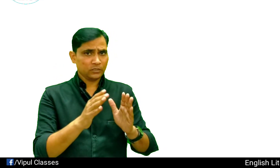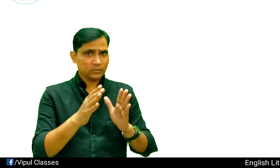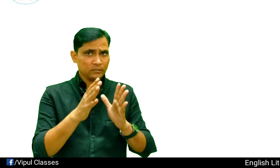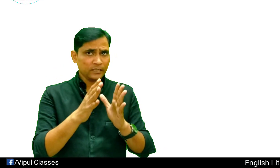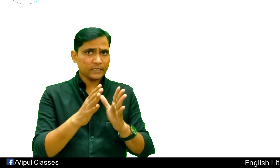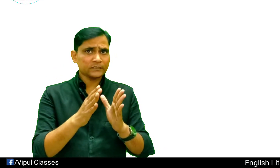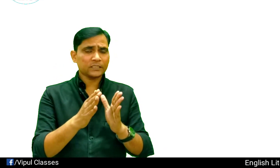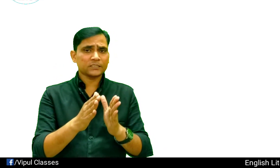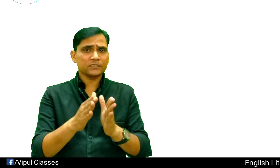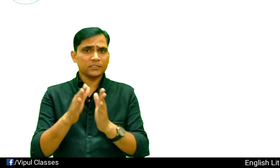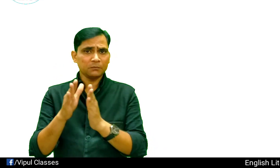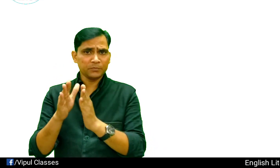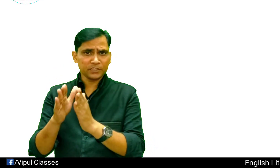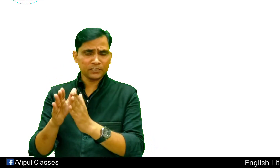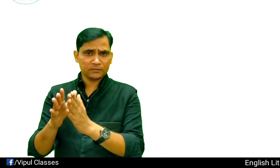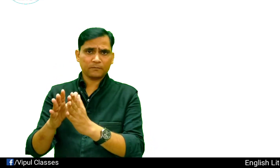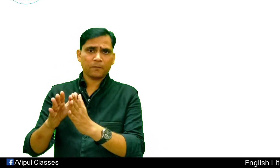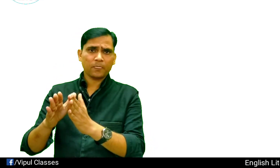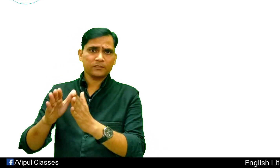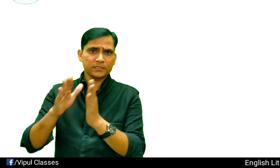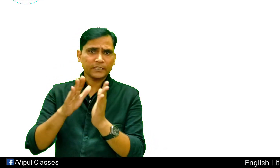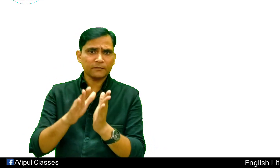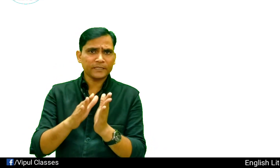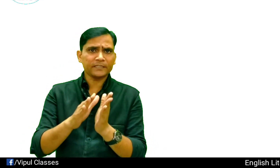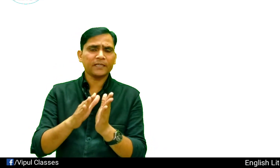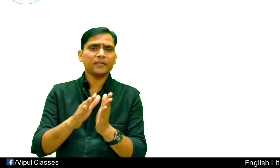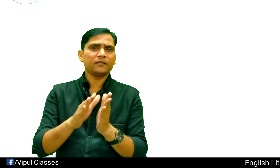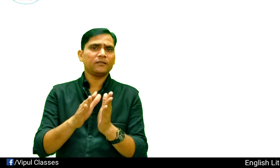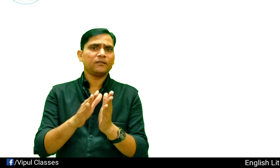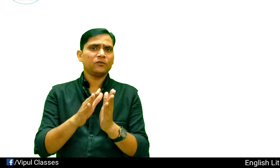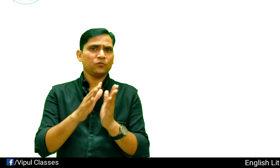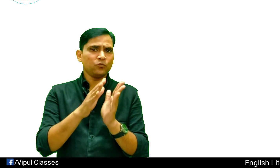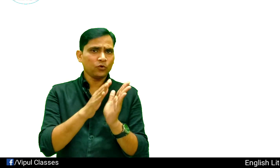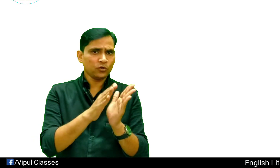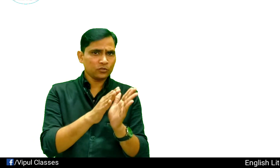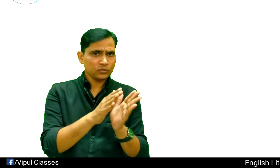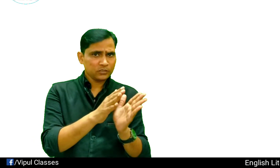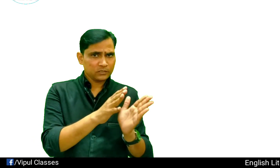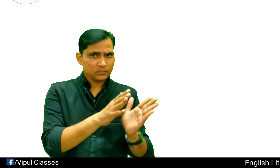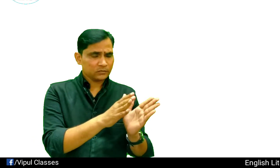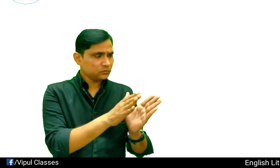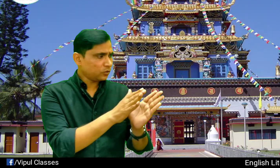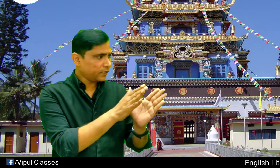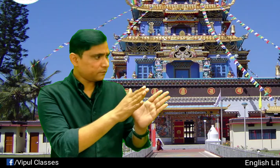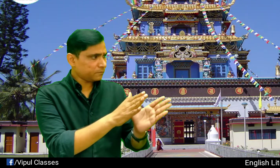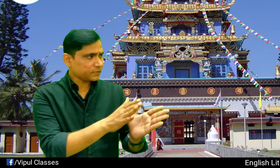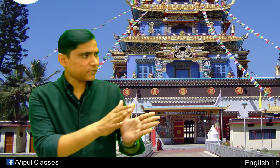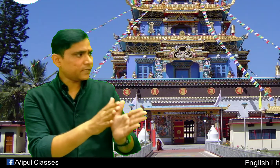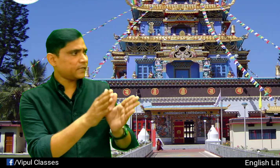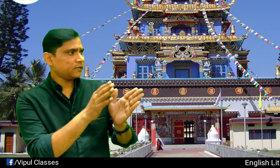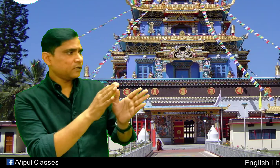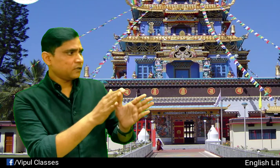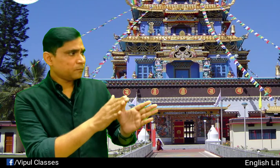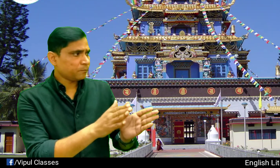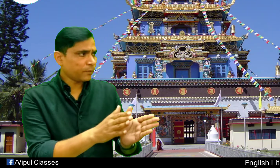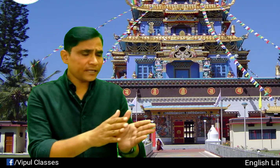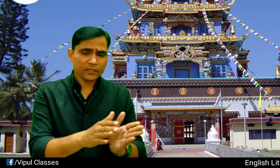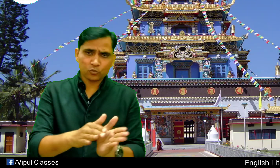लार्जेस्ट तील्टन सेट्लमेंट है वो जो है पढ़ता है भाइले